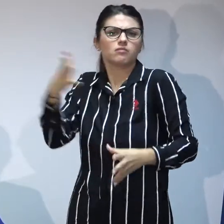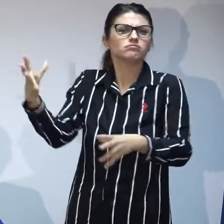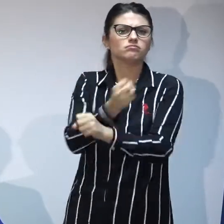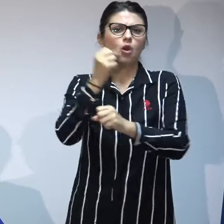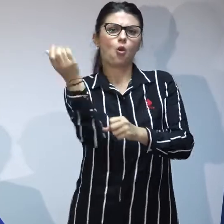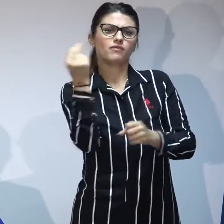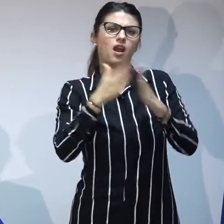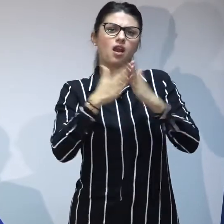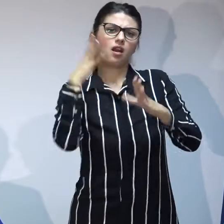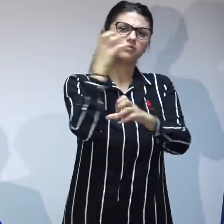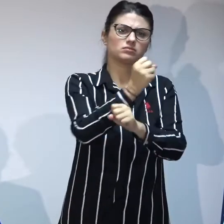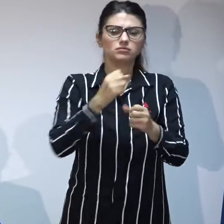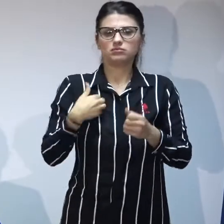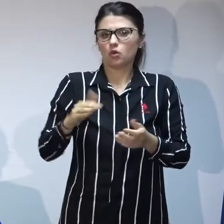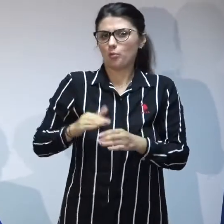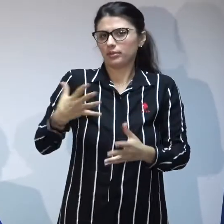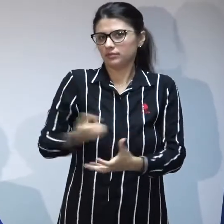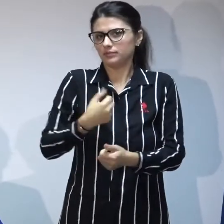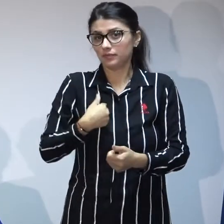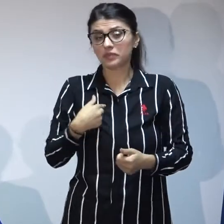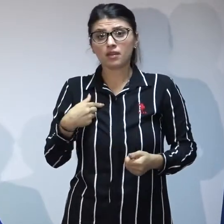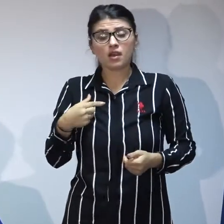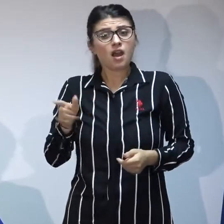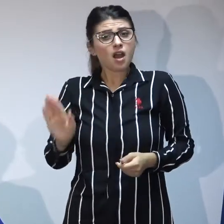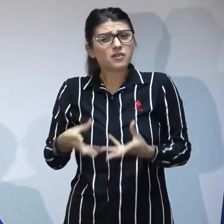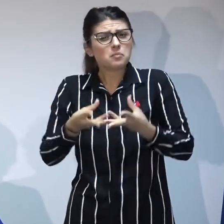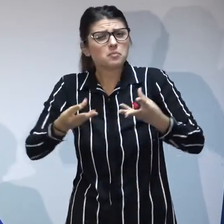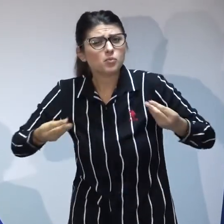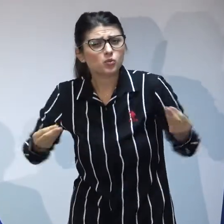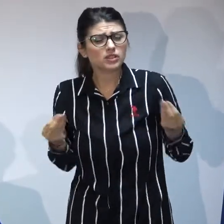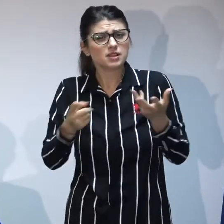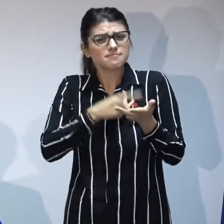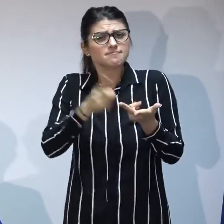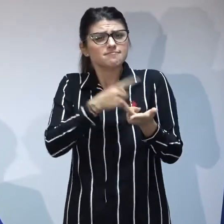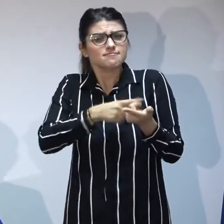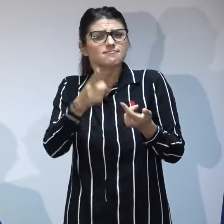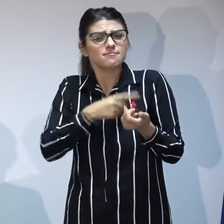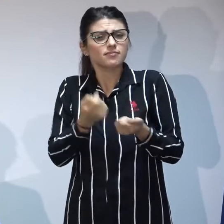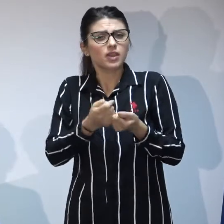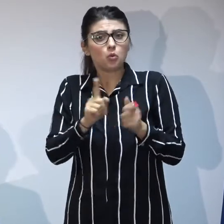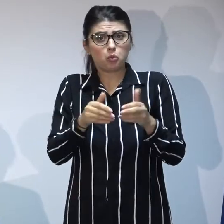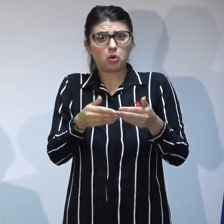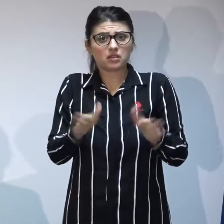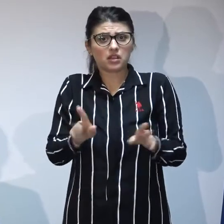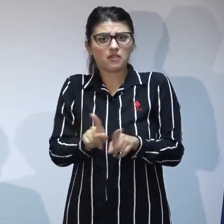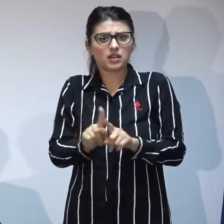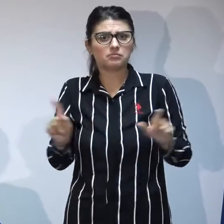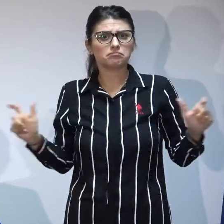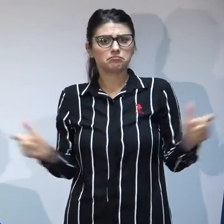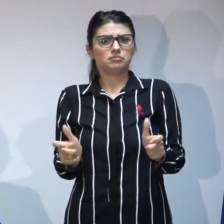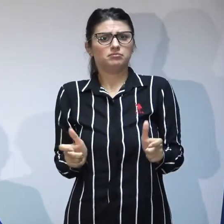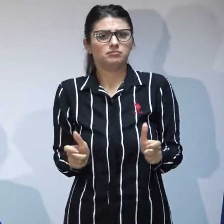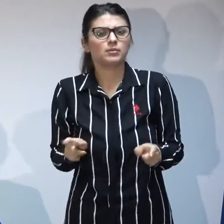de mulți copii pentru care nu s-au deschis adoptabilitatea atât amar de vreme rămânând blocați în